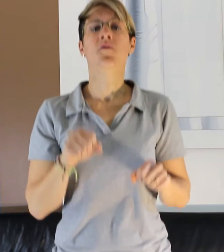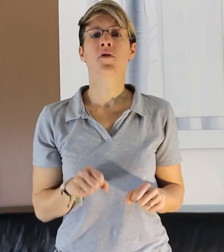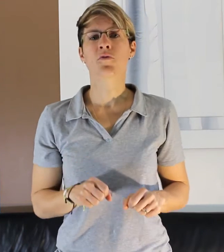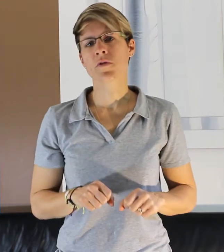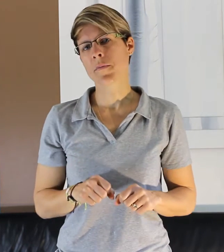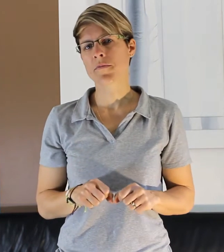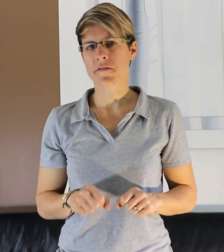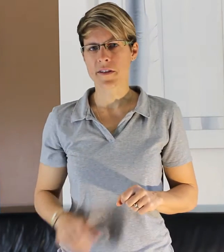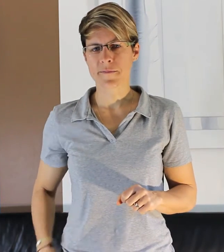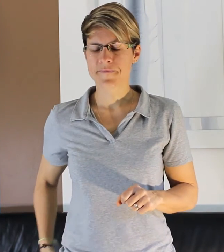sort tous en même temps.